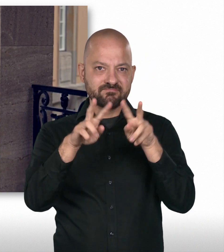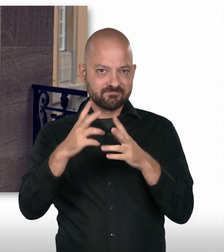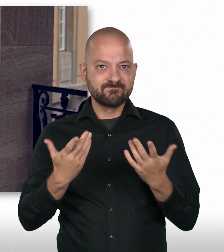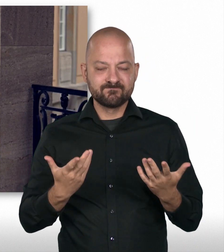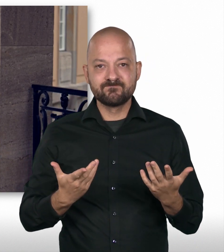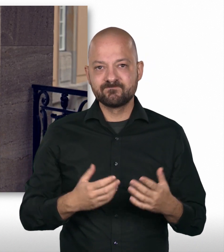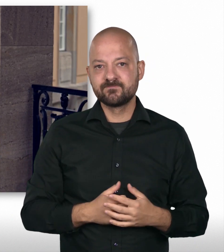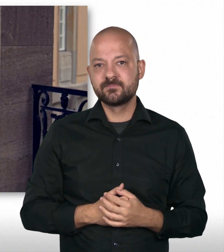haben.